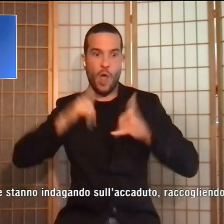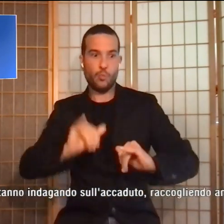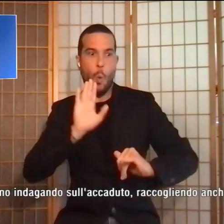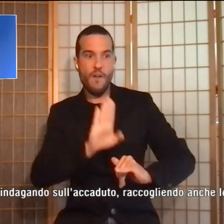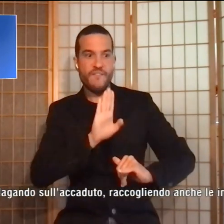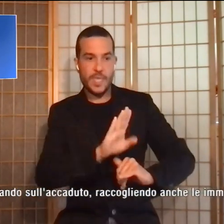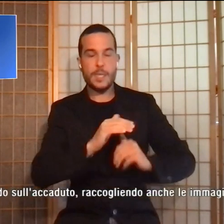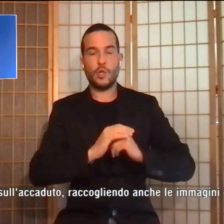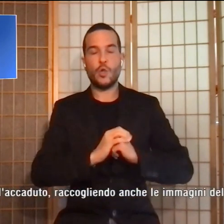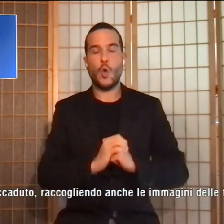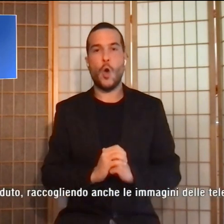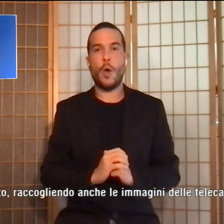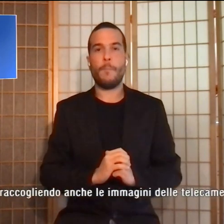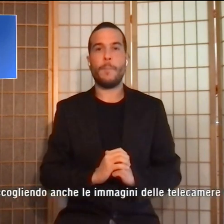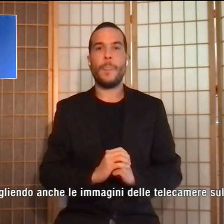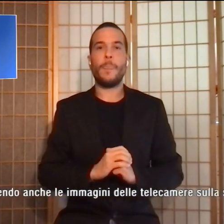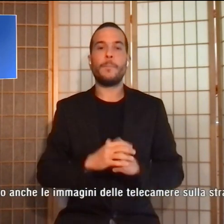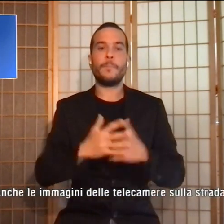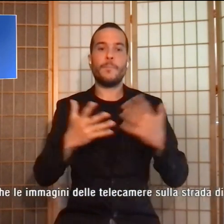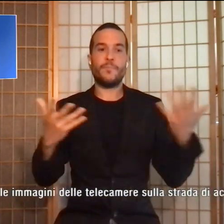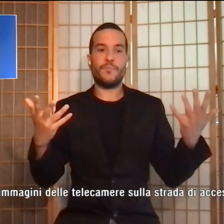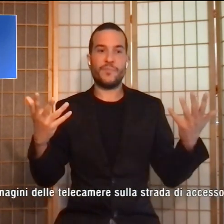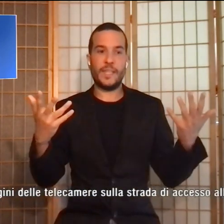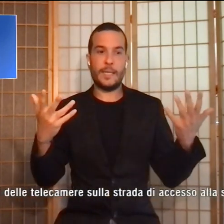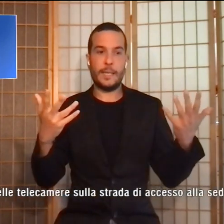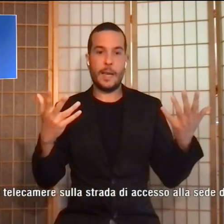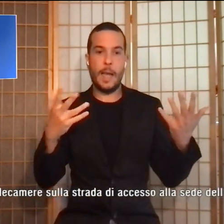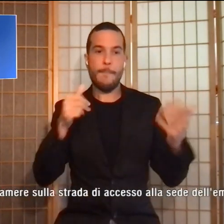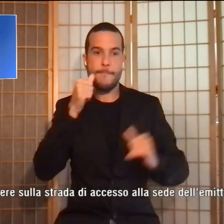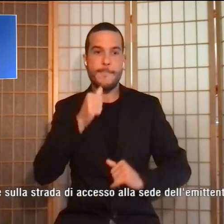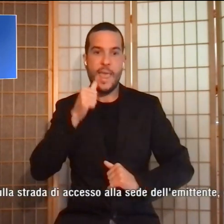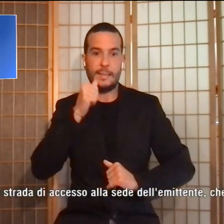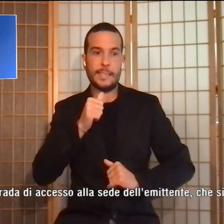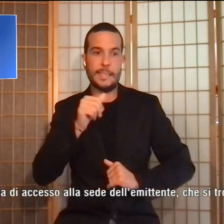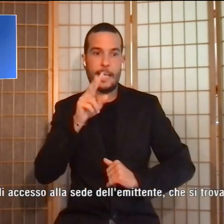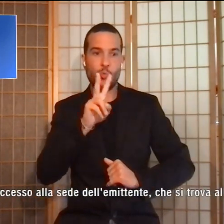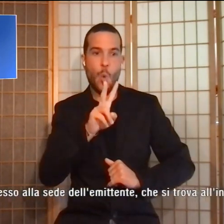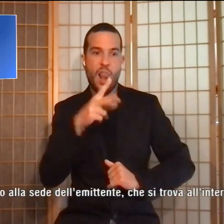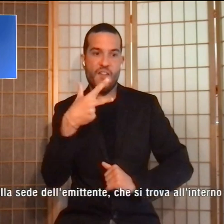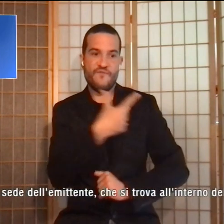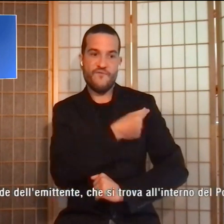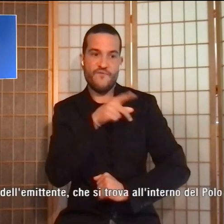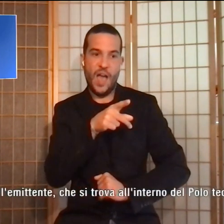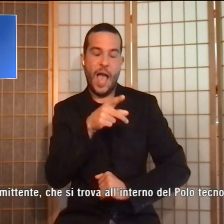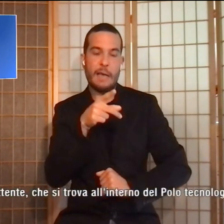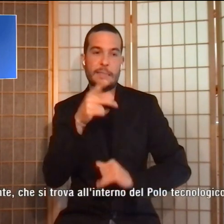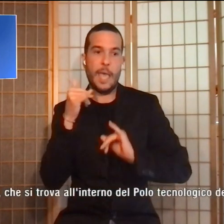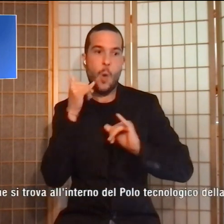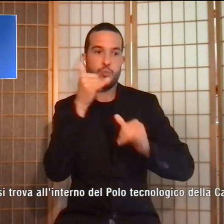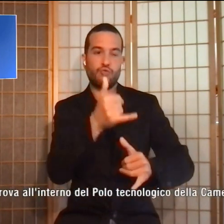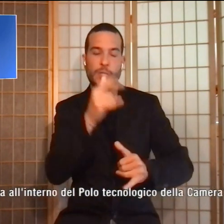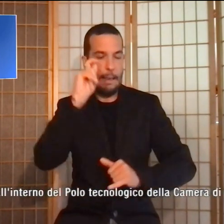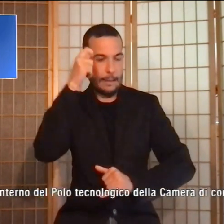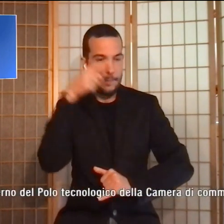Sul mentire sul vax che uccide è criminale, si legge ancora. Sul posto intervenuti gli uomini della